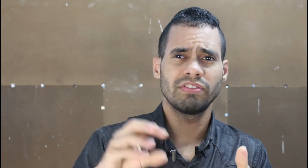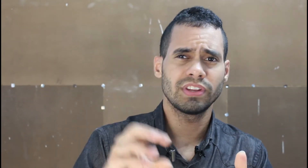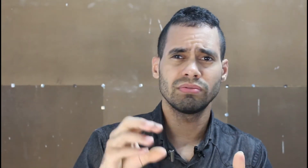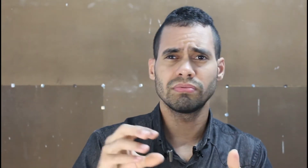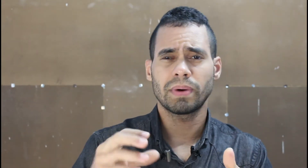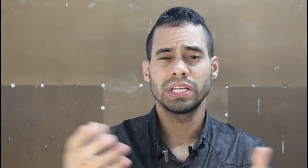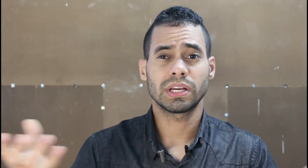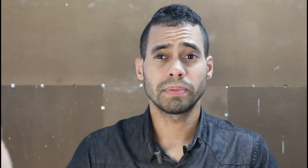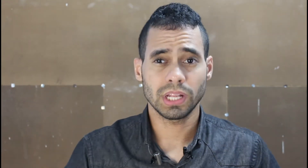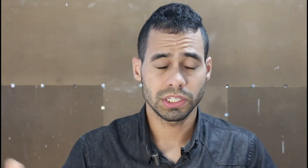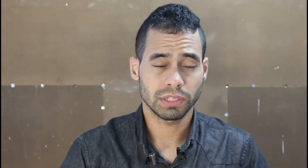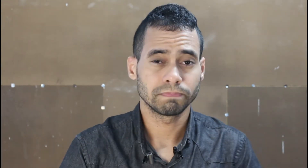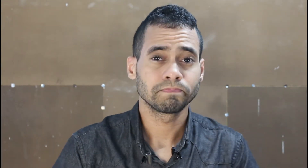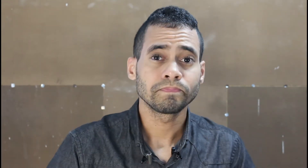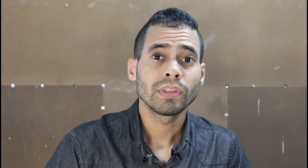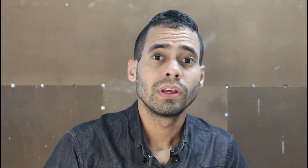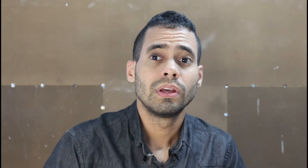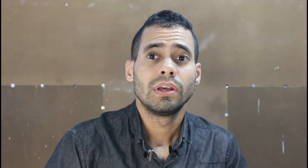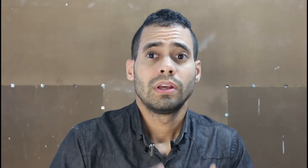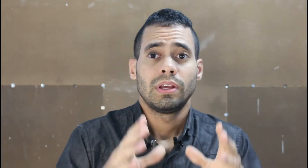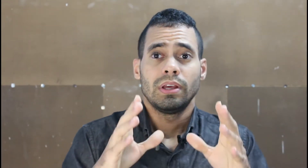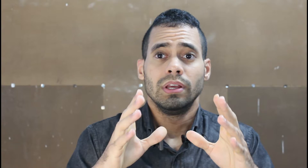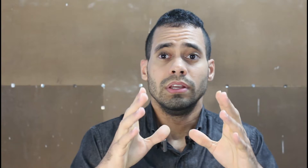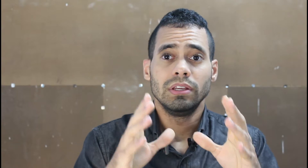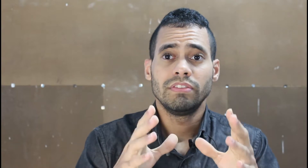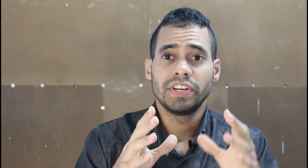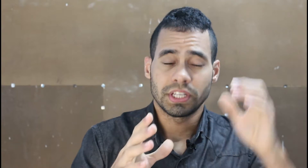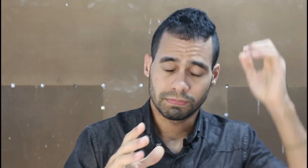vivendo num país capitalista. E veja,